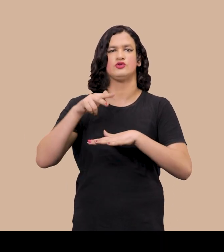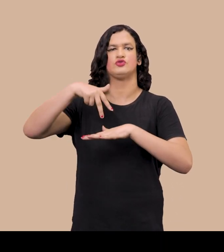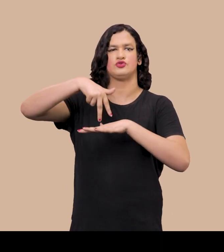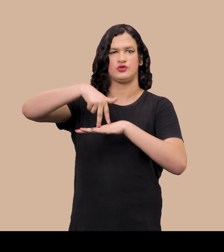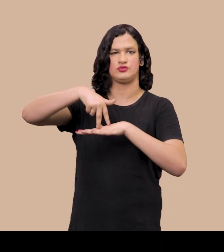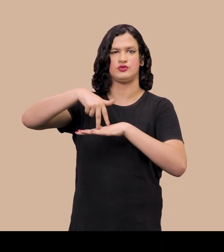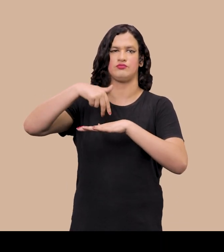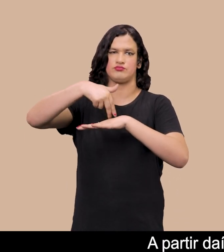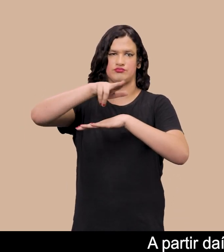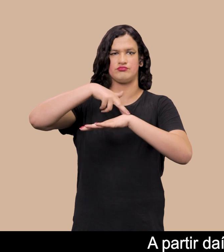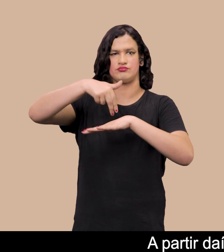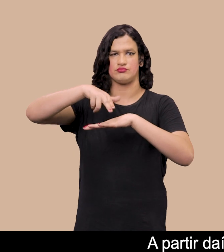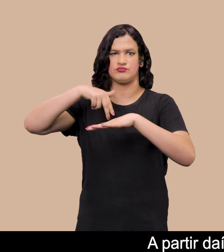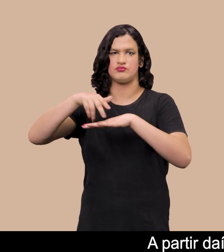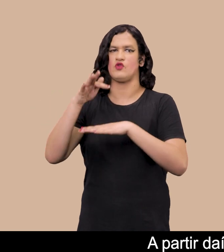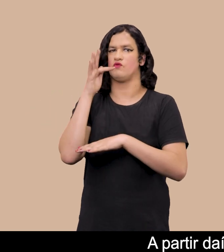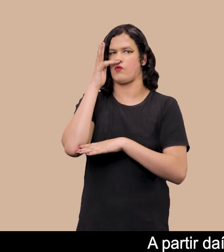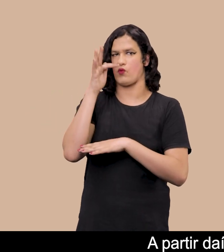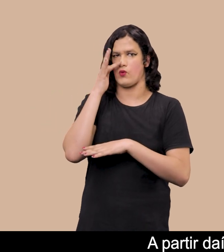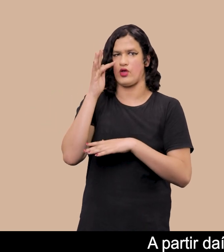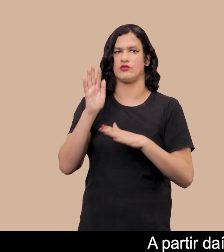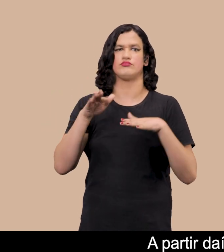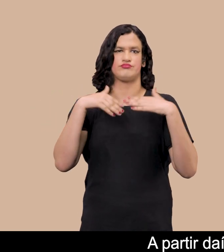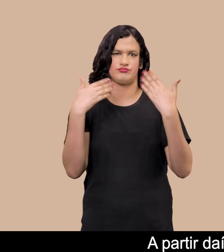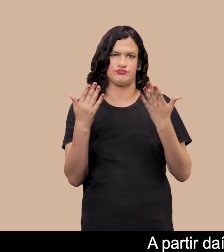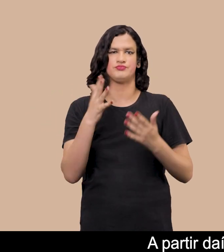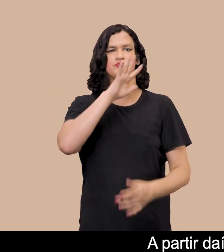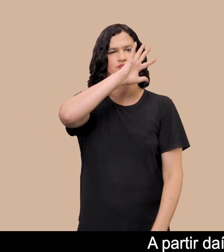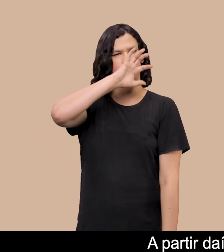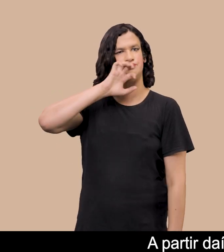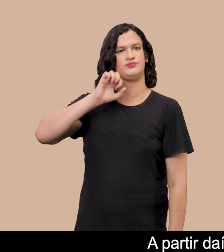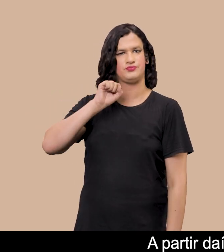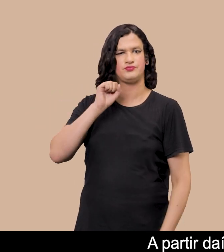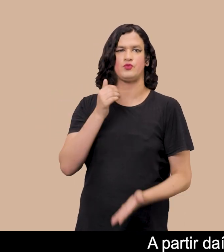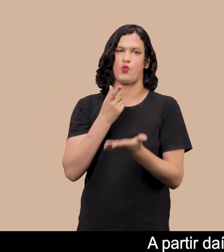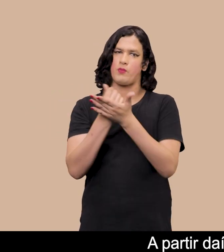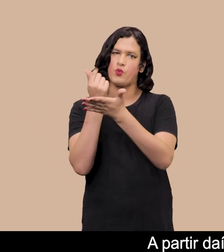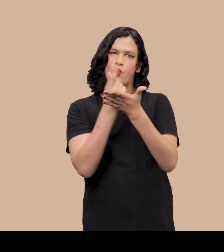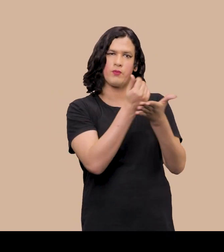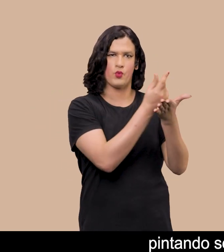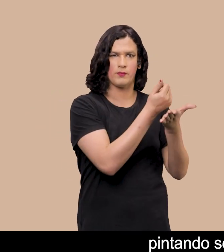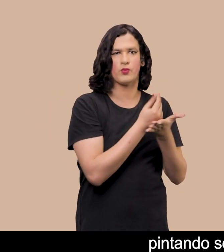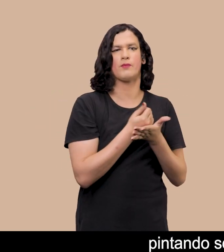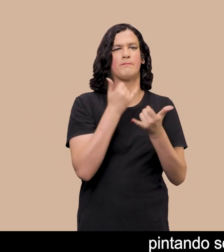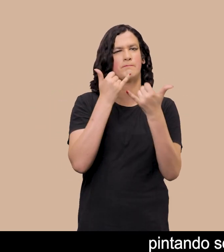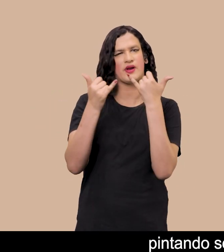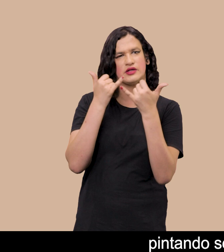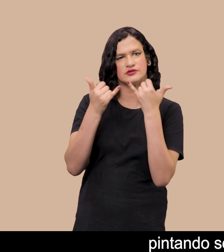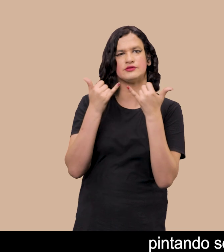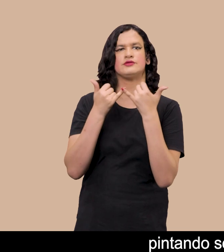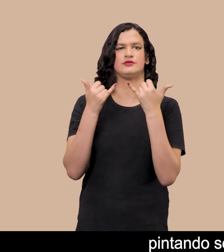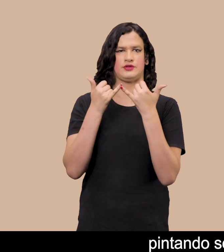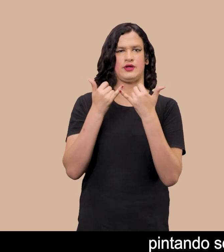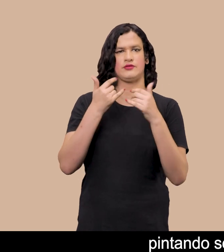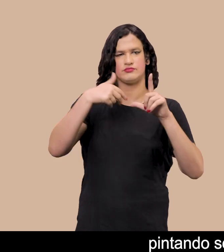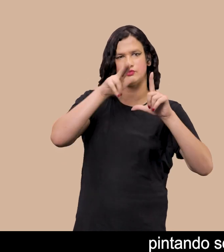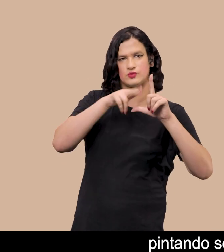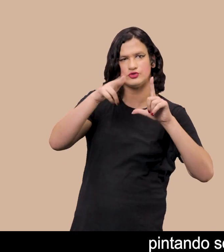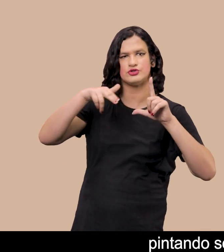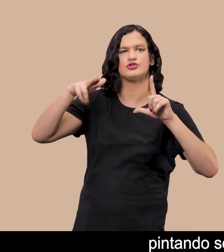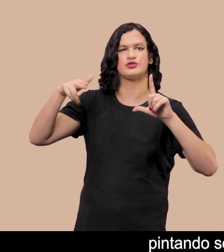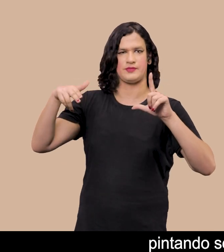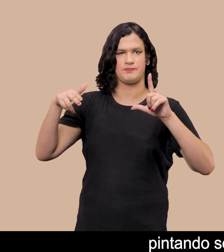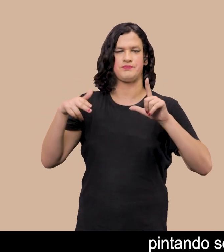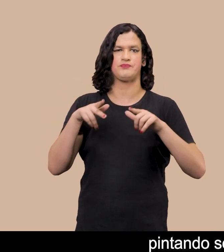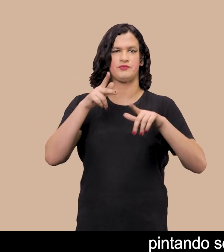pintura de flores A partir daí, De Castro passou a adquirir obras similares em Cebos Pintando sobre elas os pés de